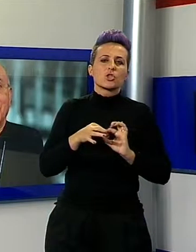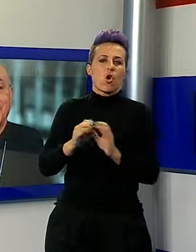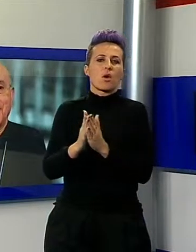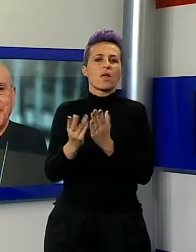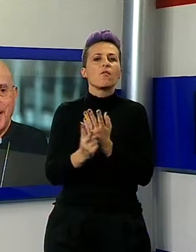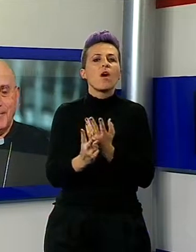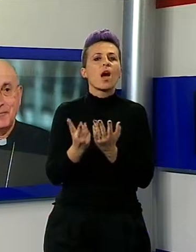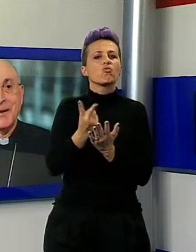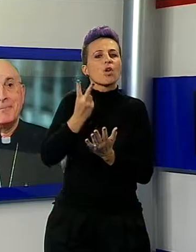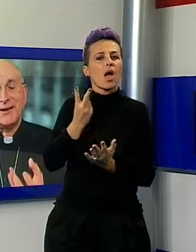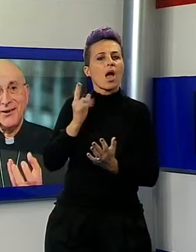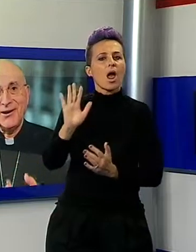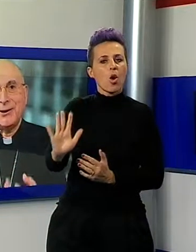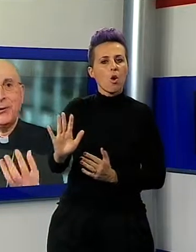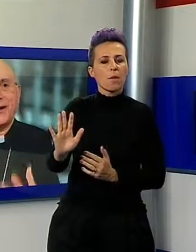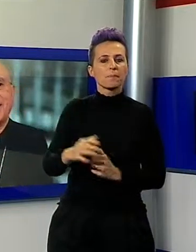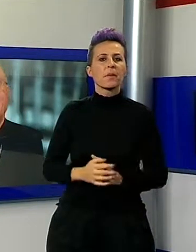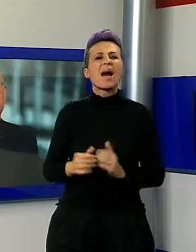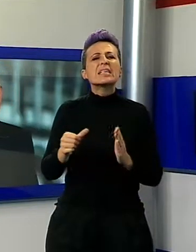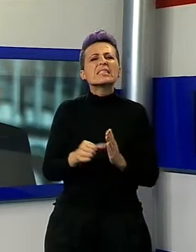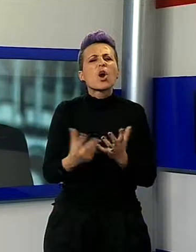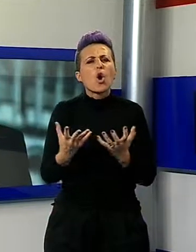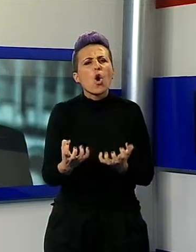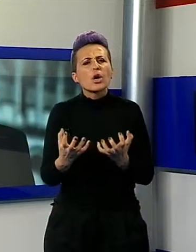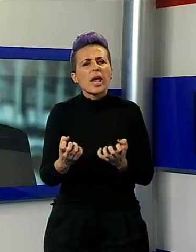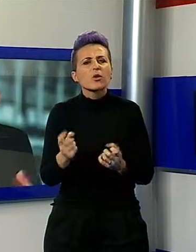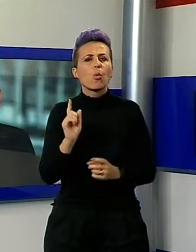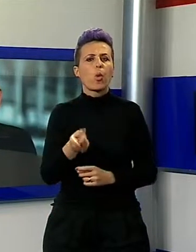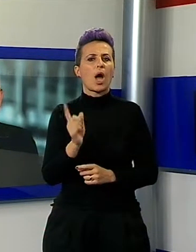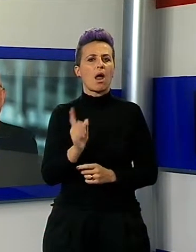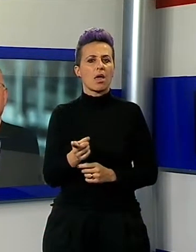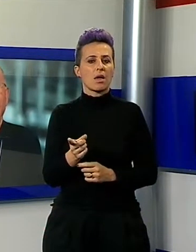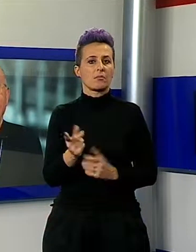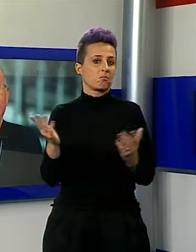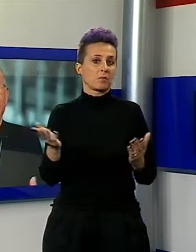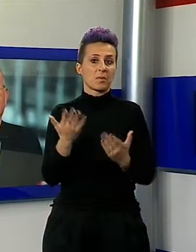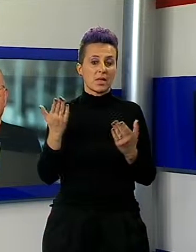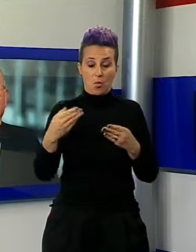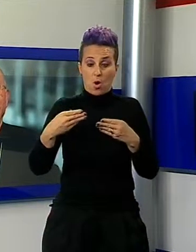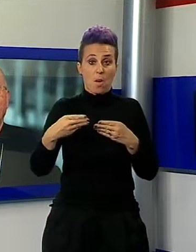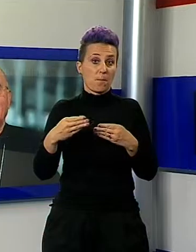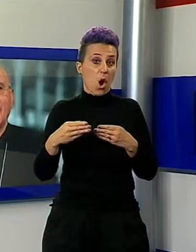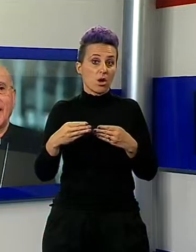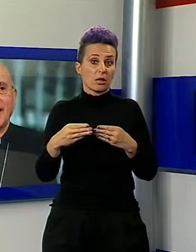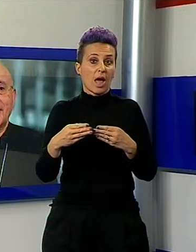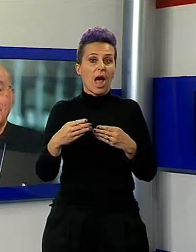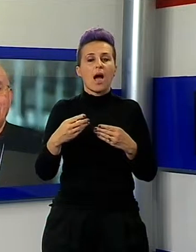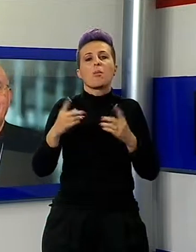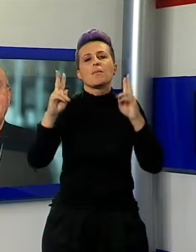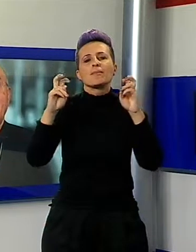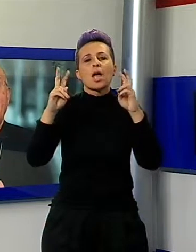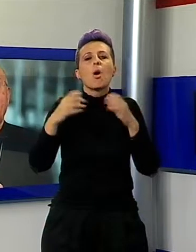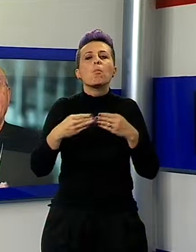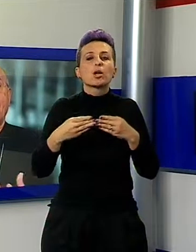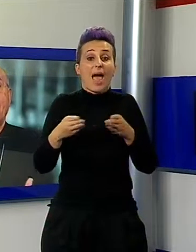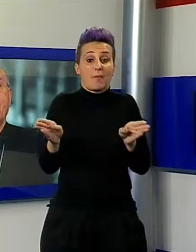tutti i giorni, là dove viviamo. Ma dei segni concreti restano in diocesi, fra le porte aperte, le porte santi, la catedrale, il carcere e così